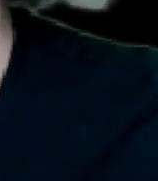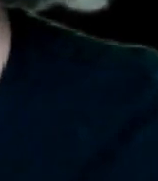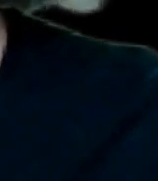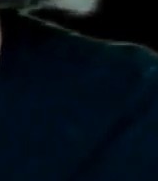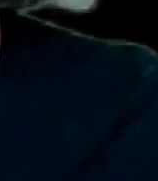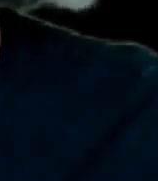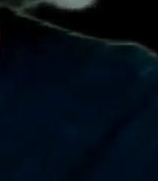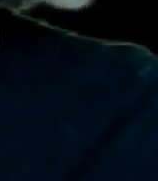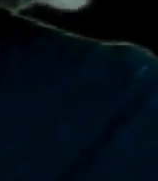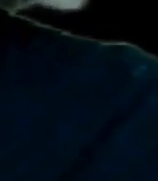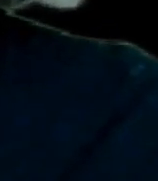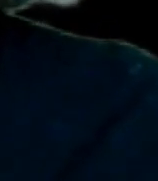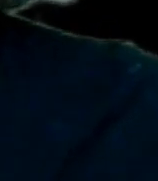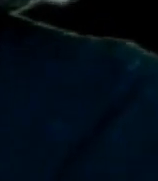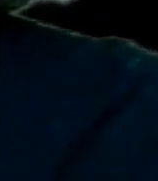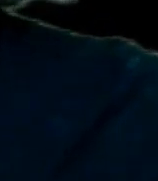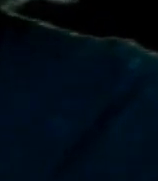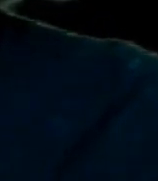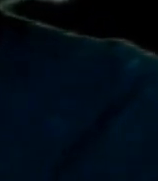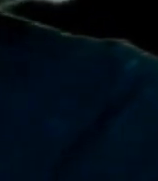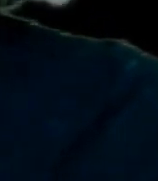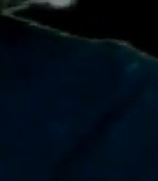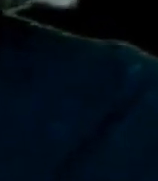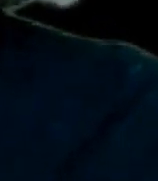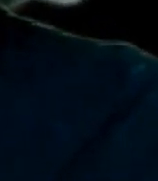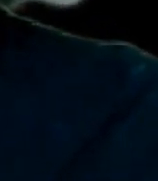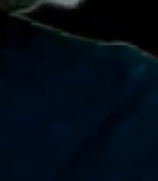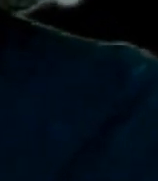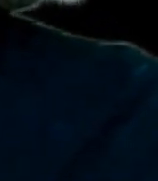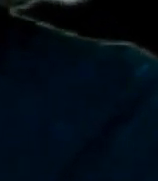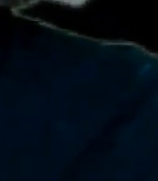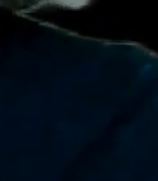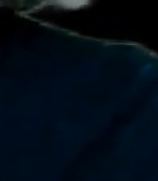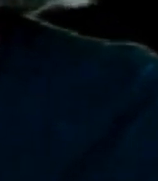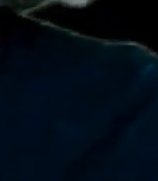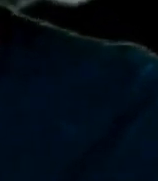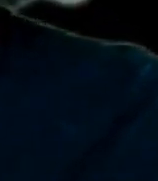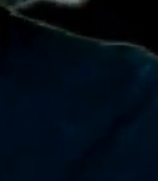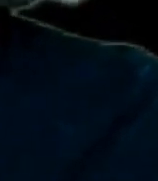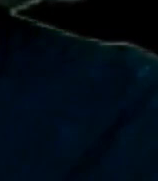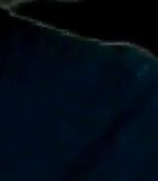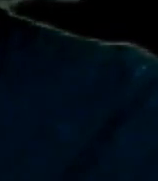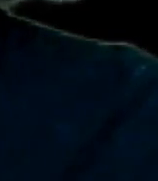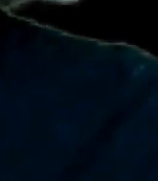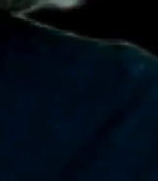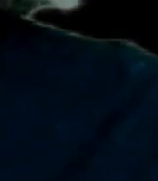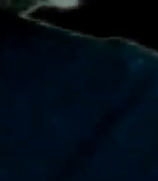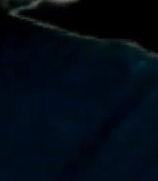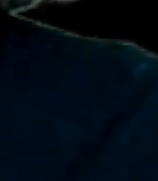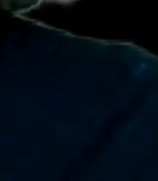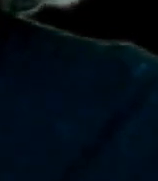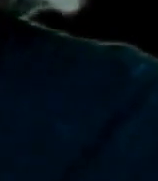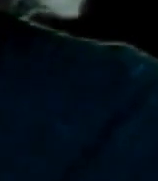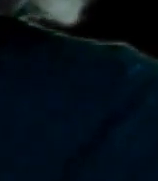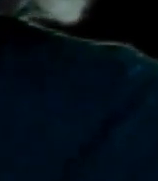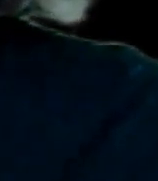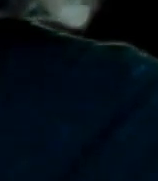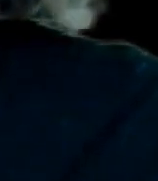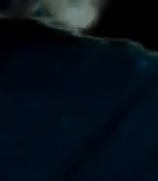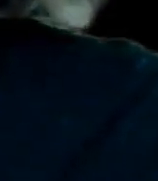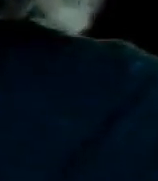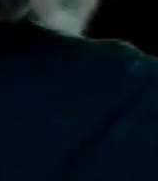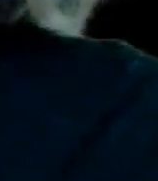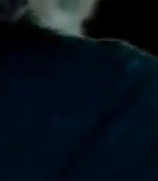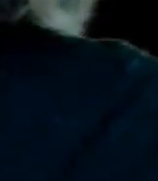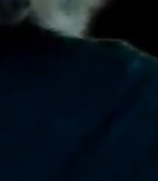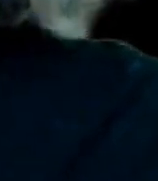abuso literalmente lo que hicieron al quitarme la acreditación y el gafete también Sí, aparte de eso de que